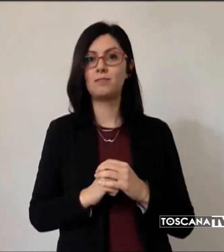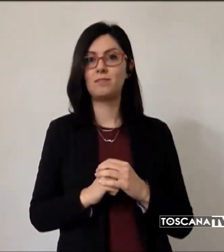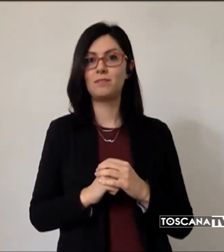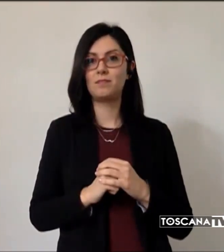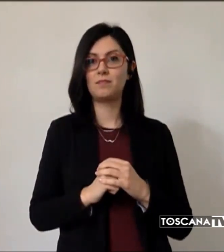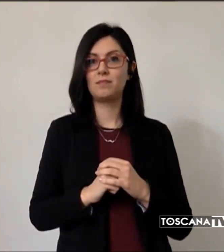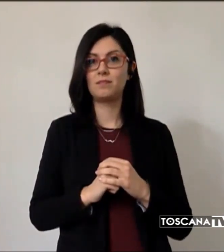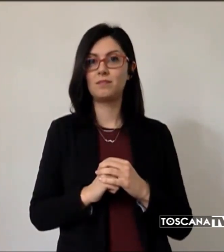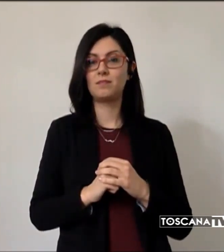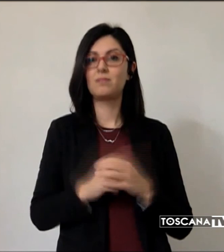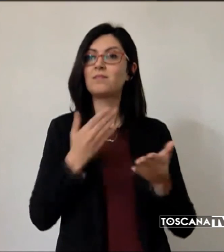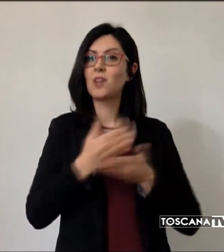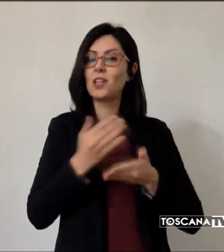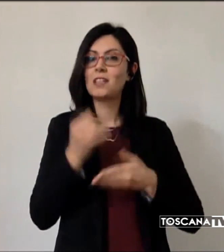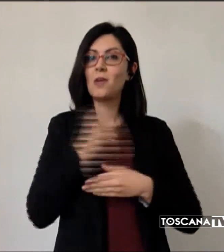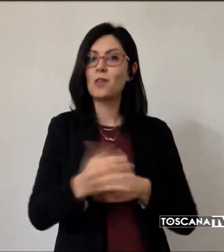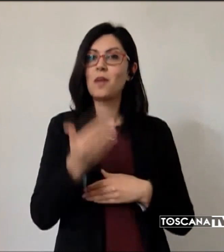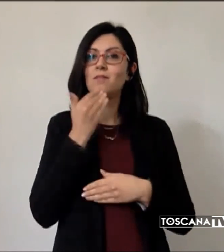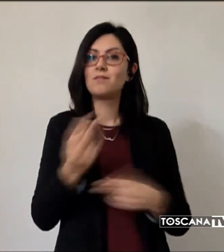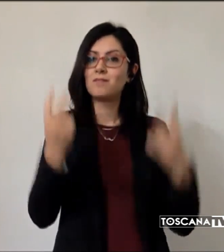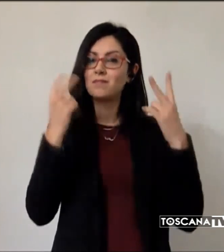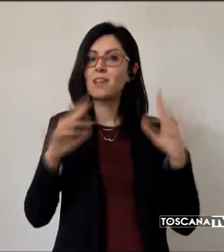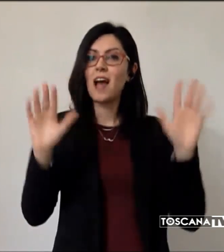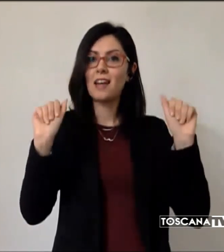è tutto, grazie per averci seguito.